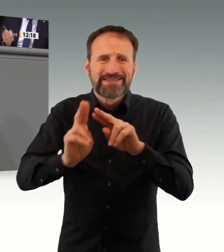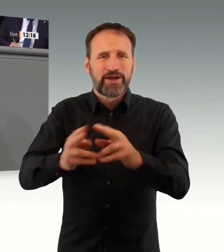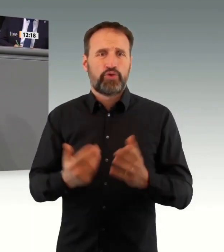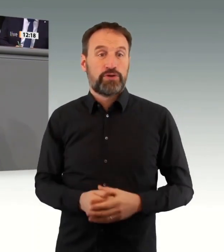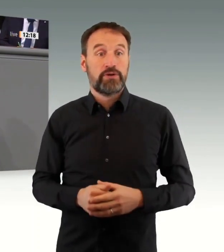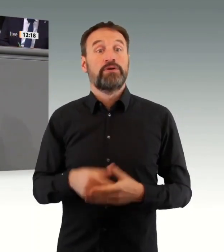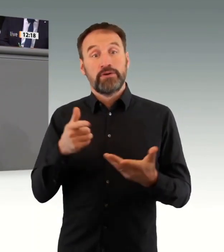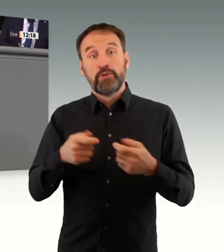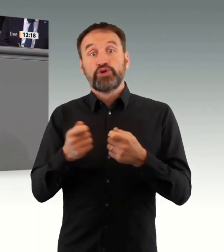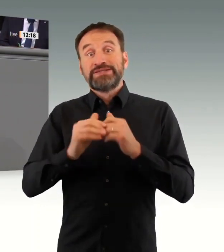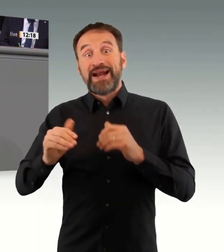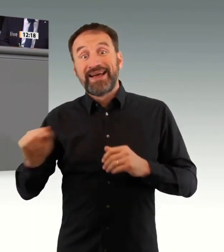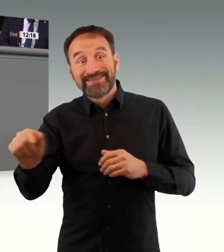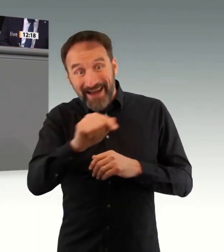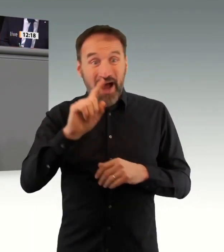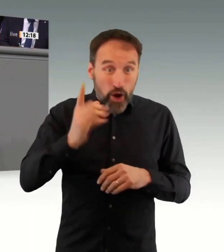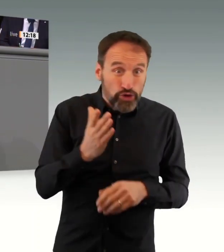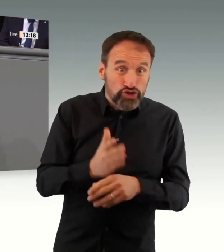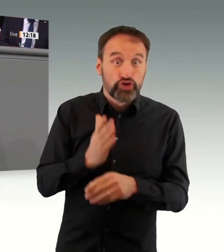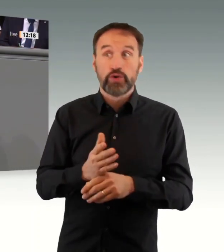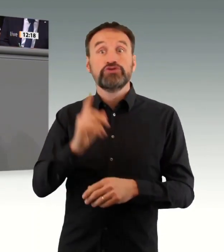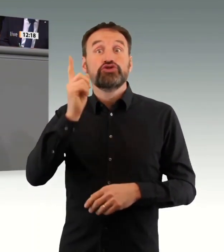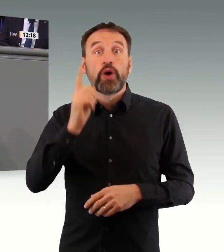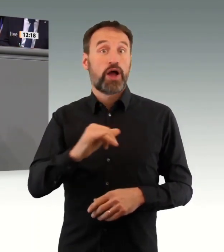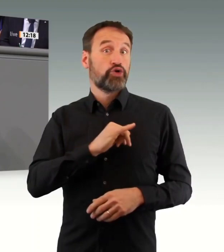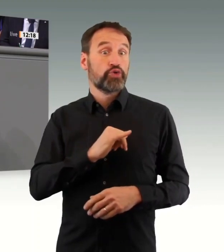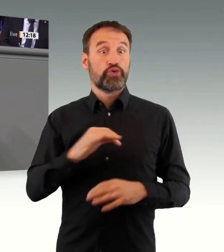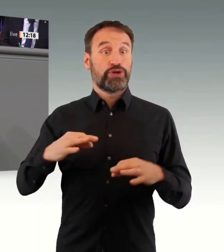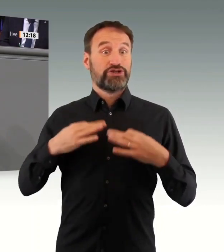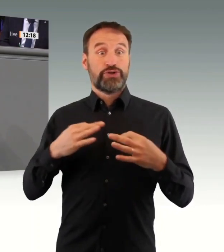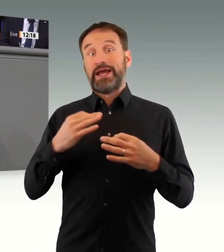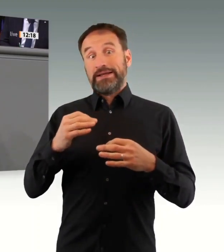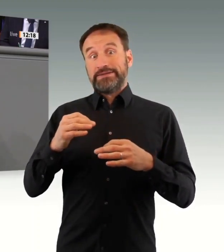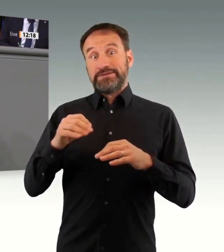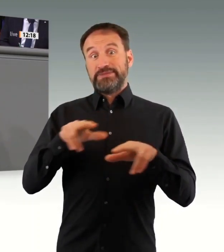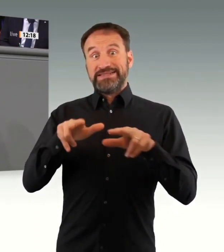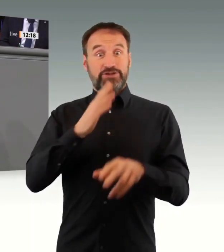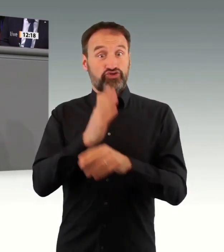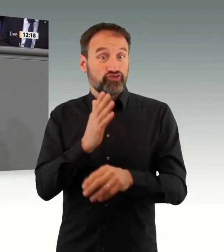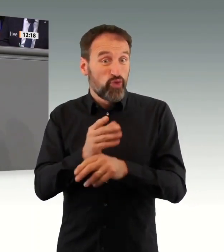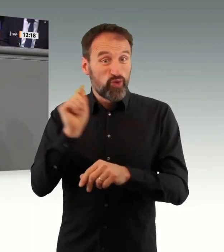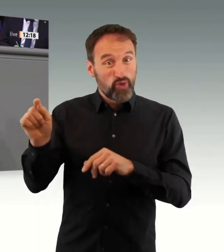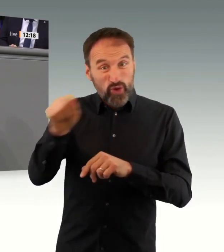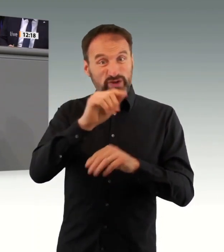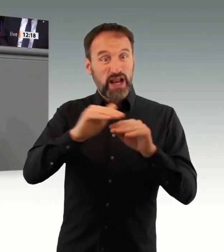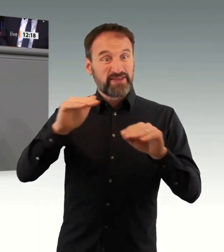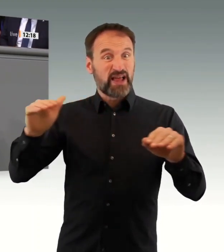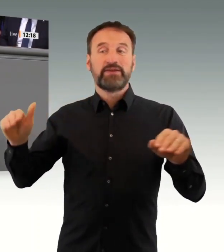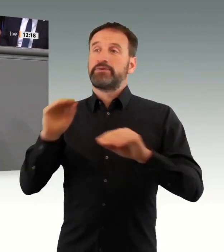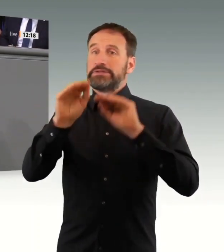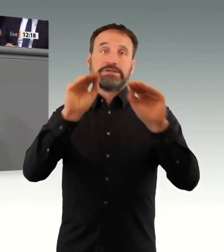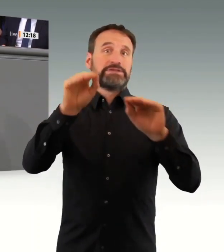Sie legen erneut ein Reparaturgesetz vor. Das folgt immer dem gleichen Muster. Sie